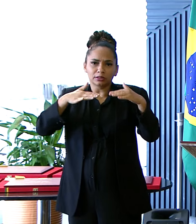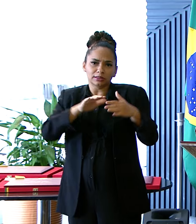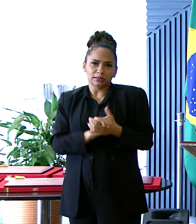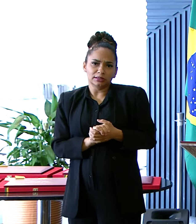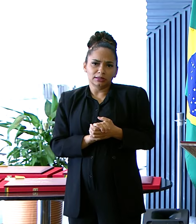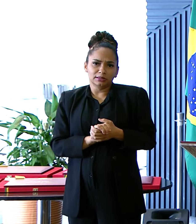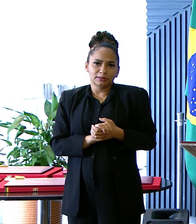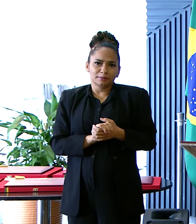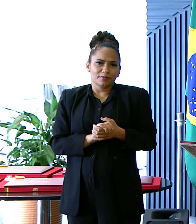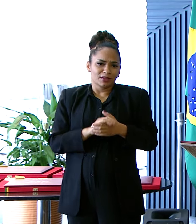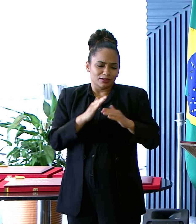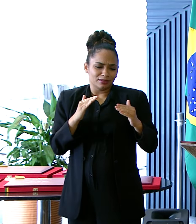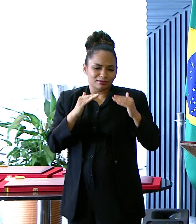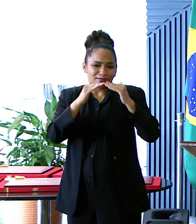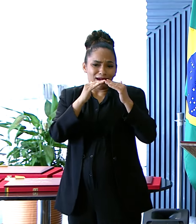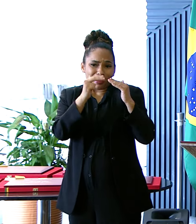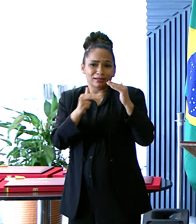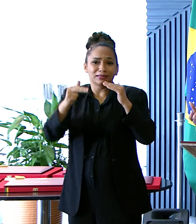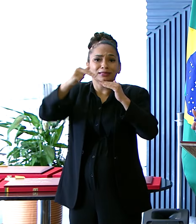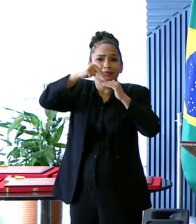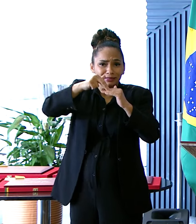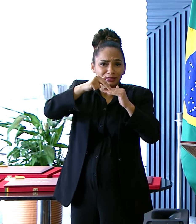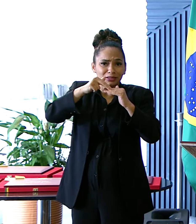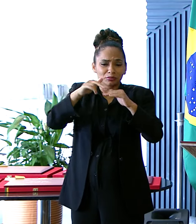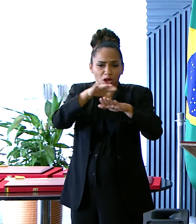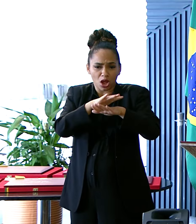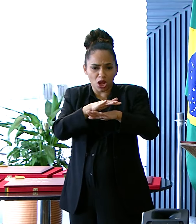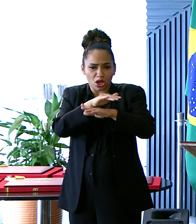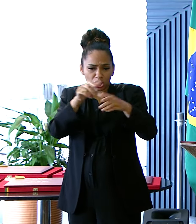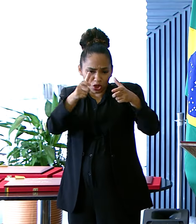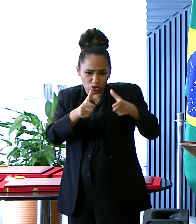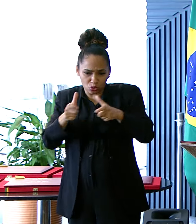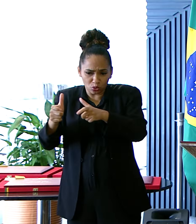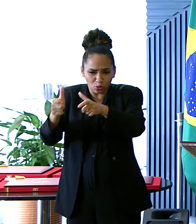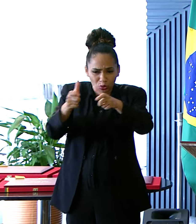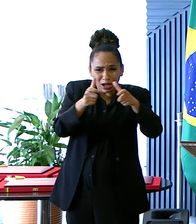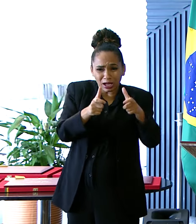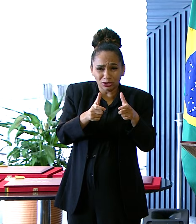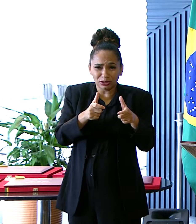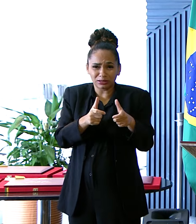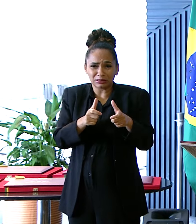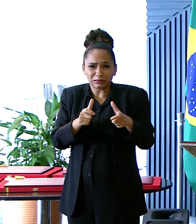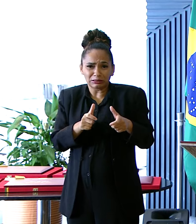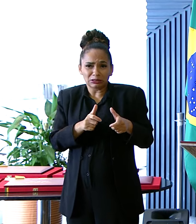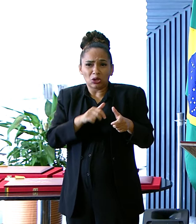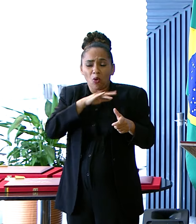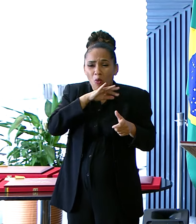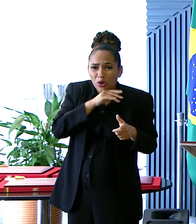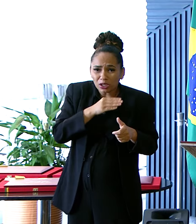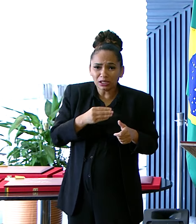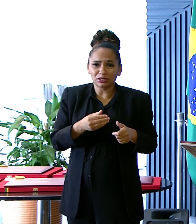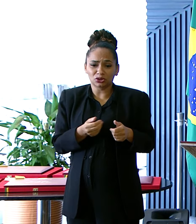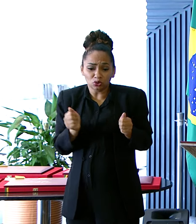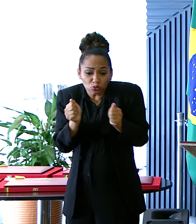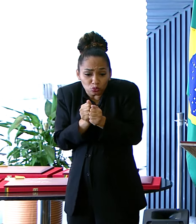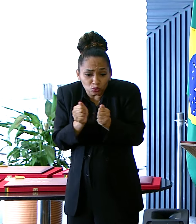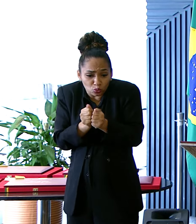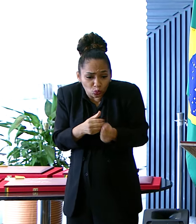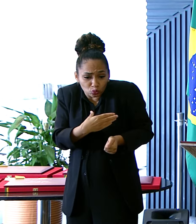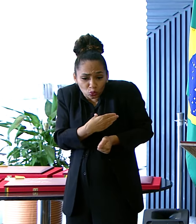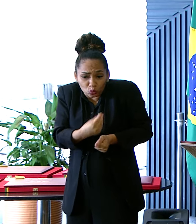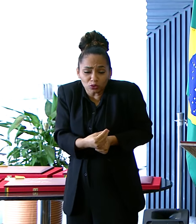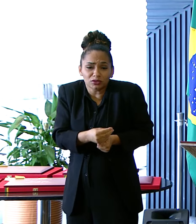Em cima de um telhado Em lugares precários Com seus demais filhos O cuidado O profissionais De saúde No